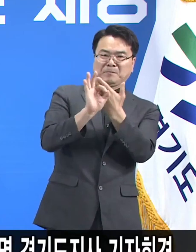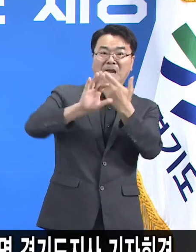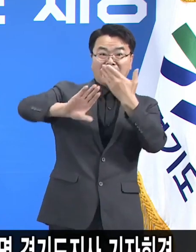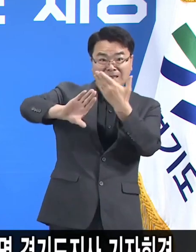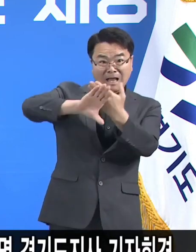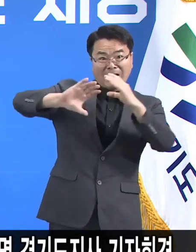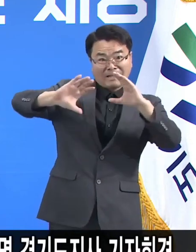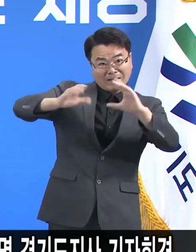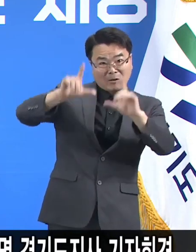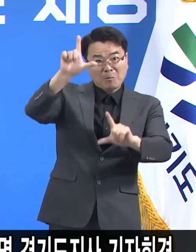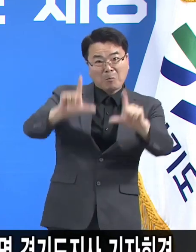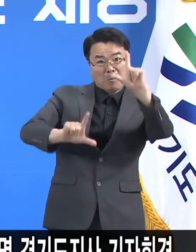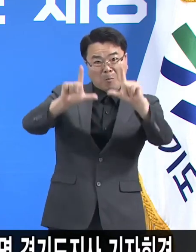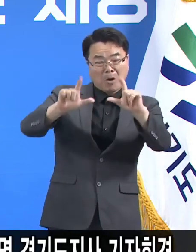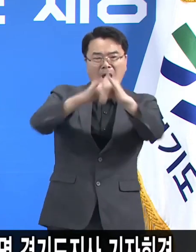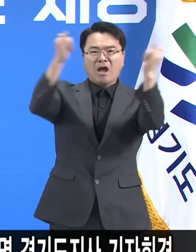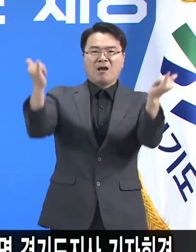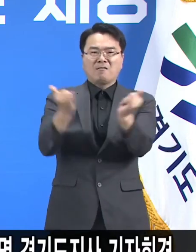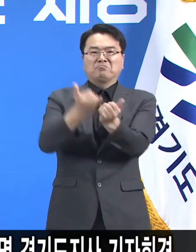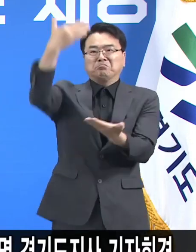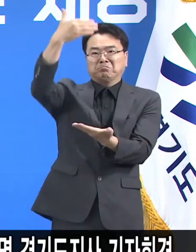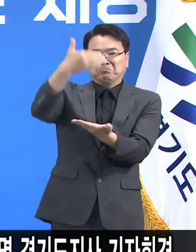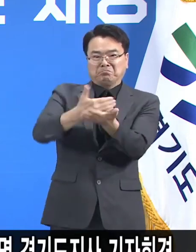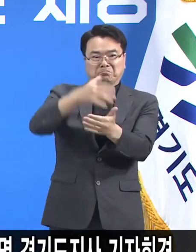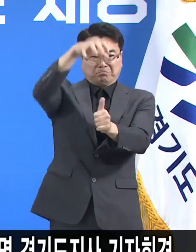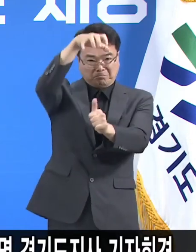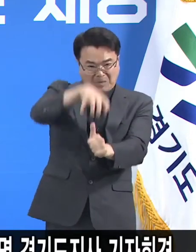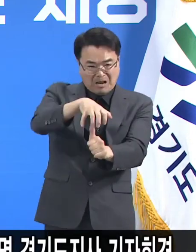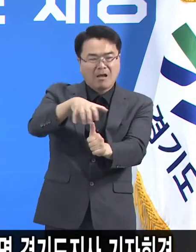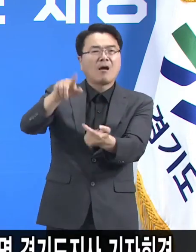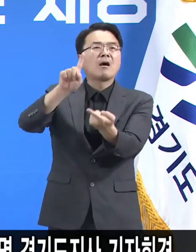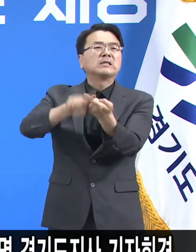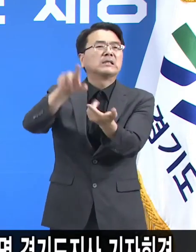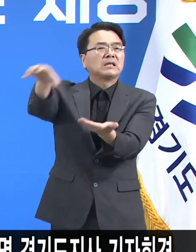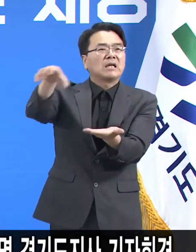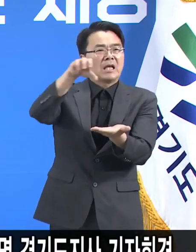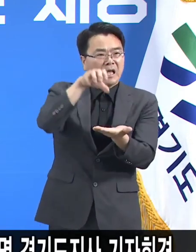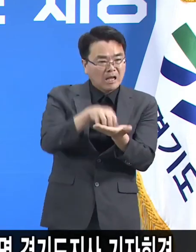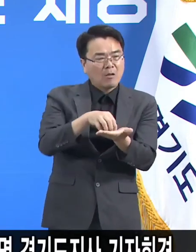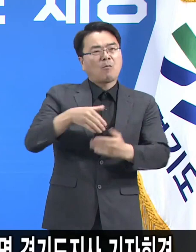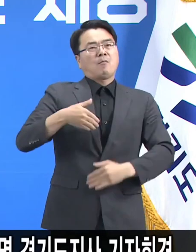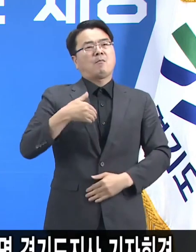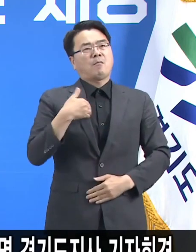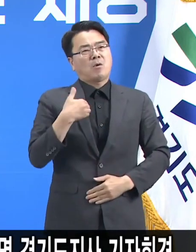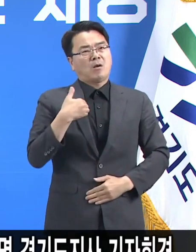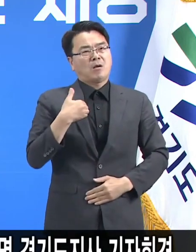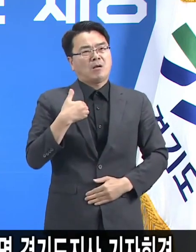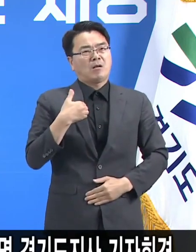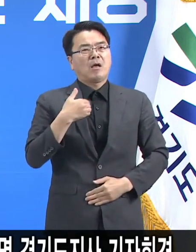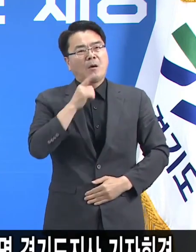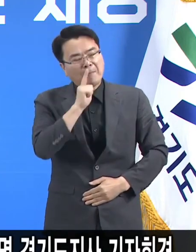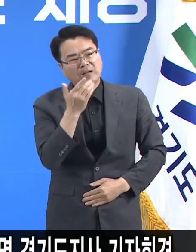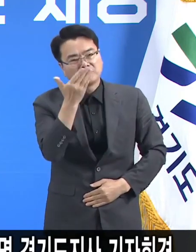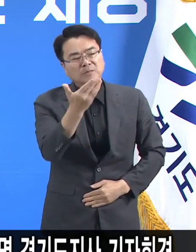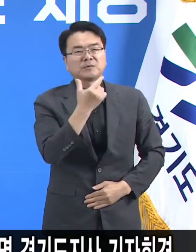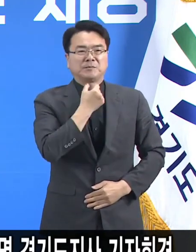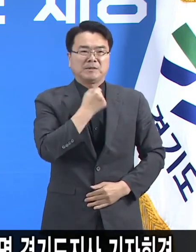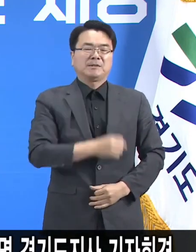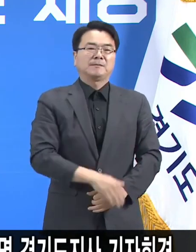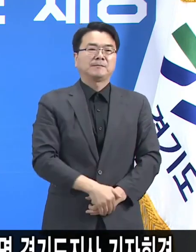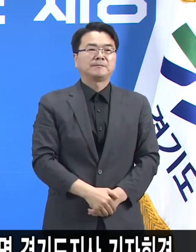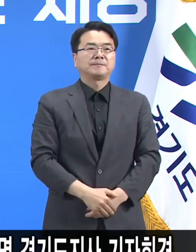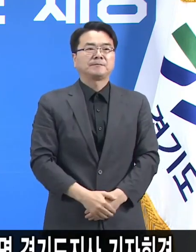외국과 같은 전면 봉쇄로 갈 수밖에 없다는 점을 말씀드리지 않을 수가 없습니다.